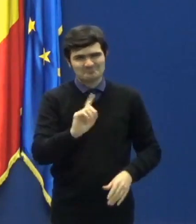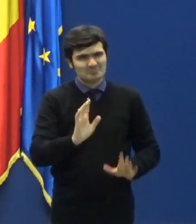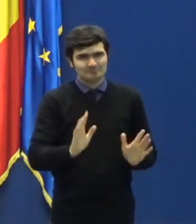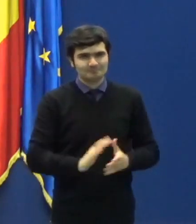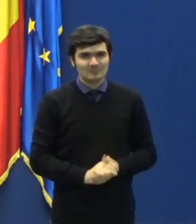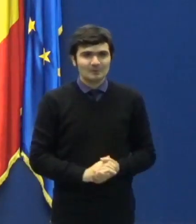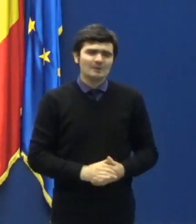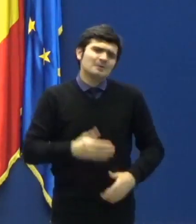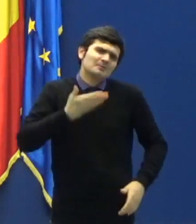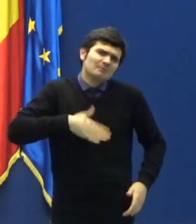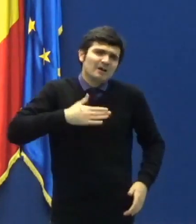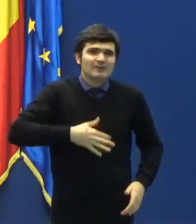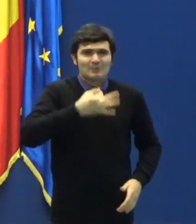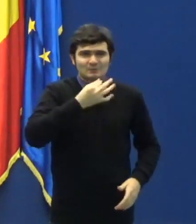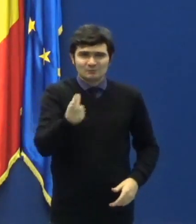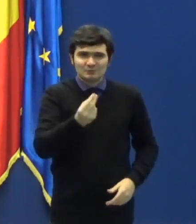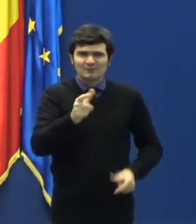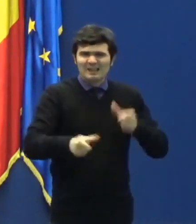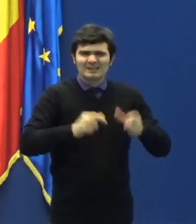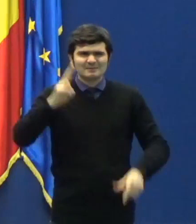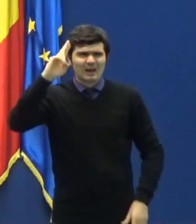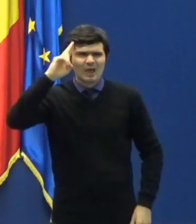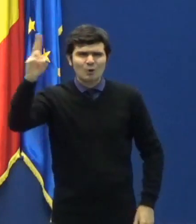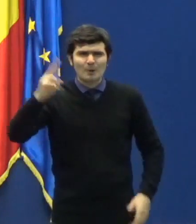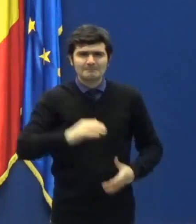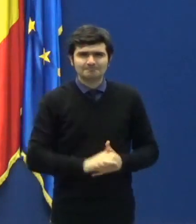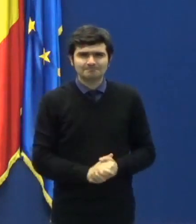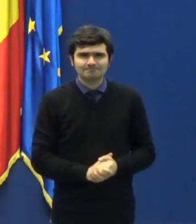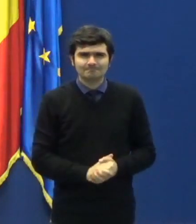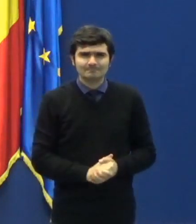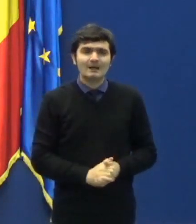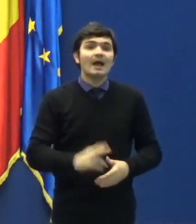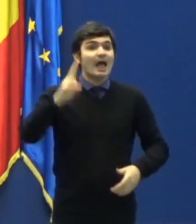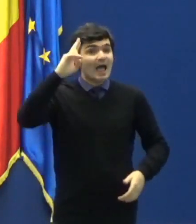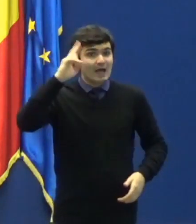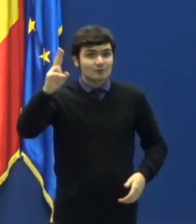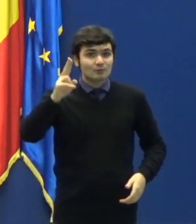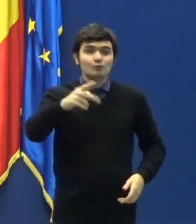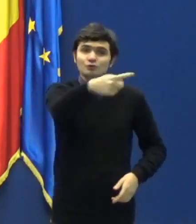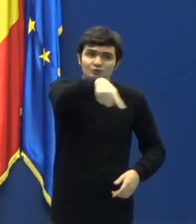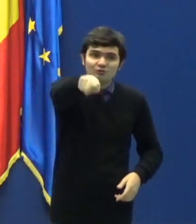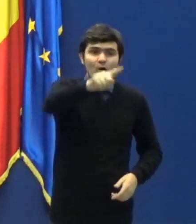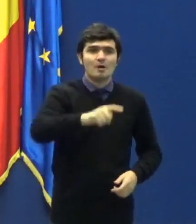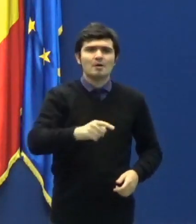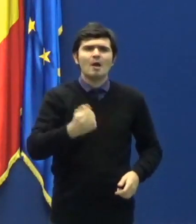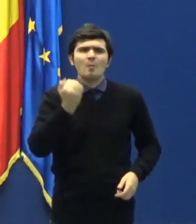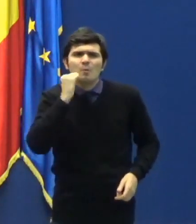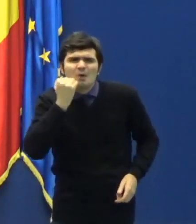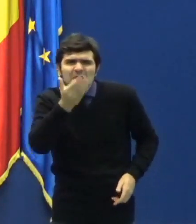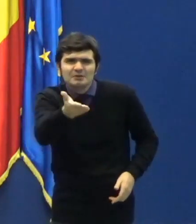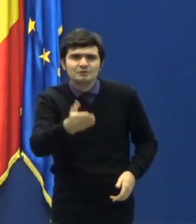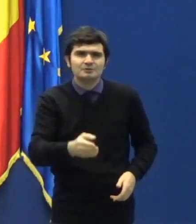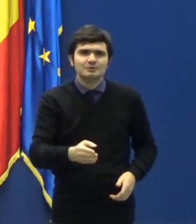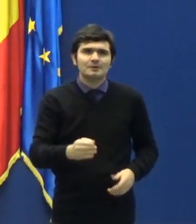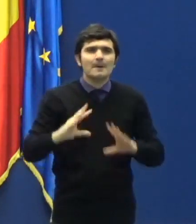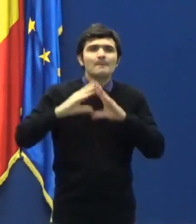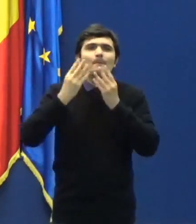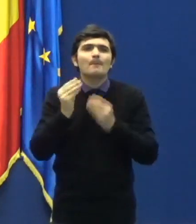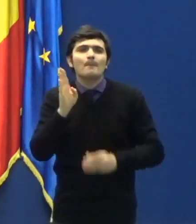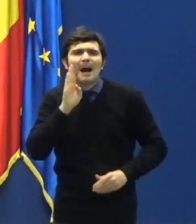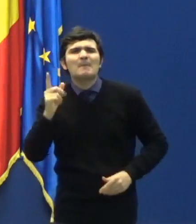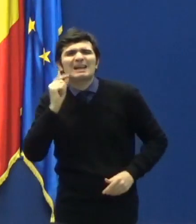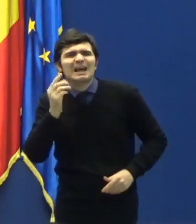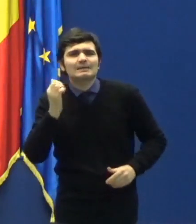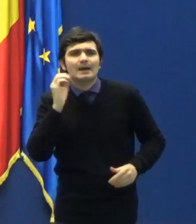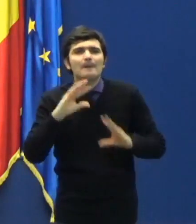Mai voiam să spun ceva de eroi. Eroi, ați fost și dumneavoastră bunicii și părinții care ați stat